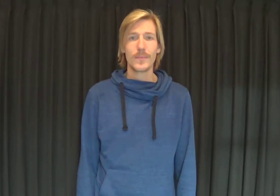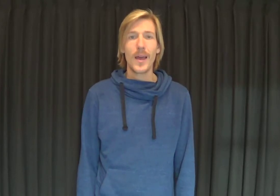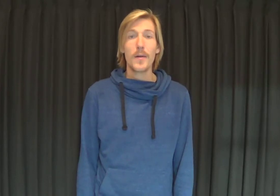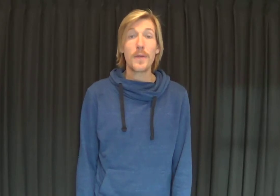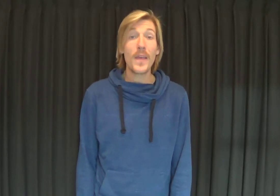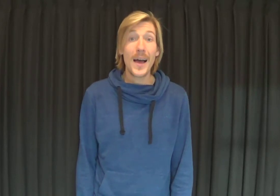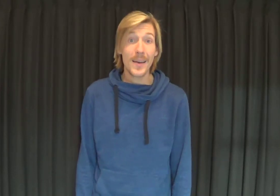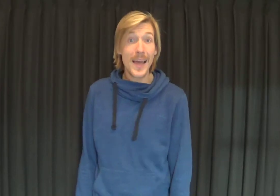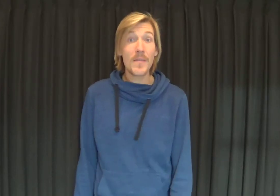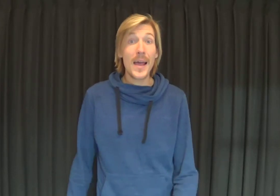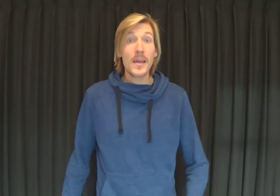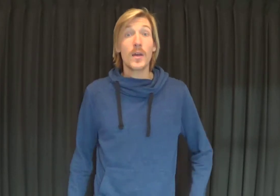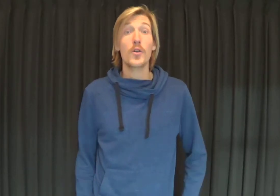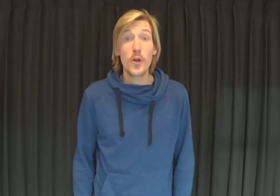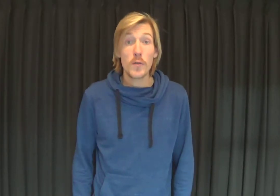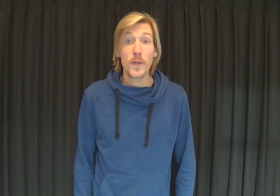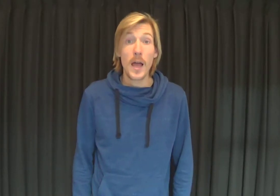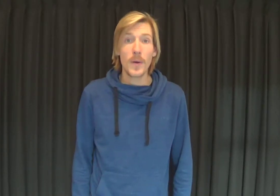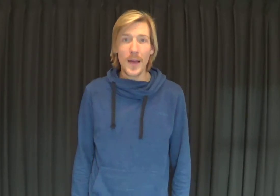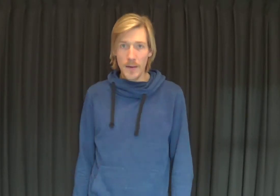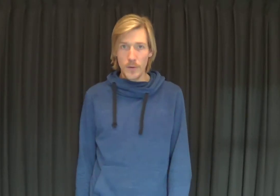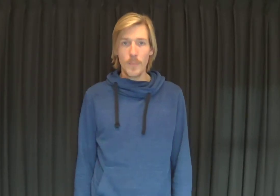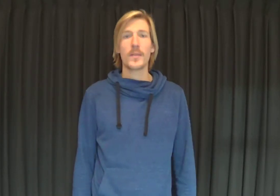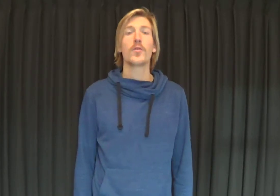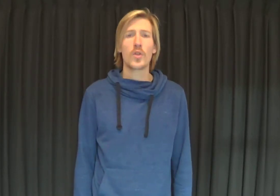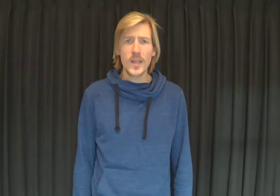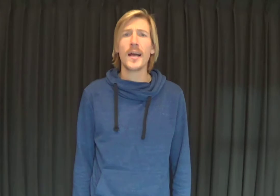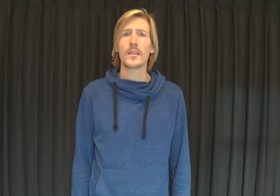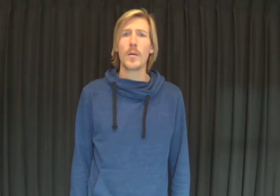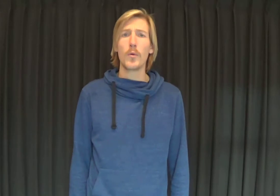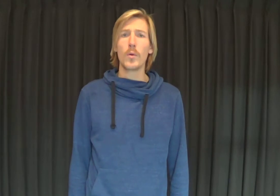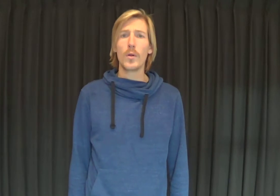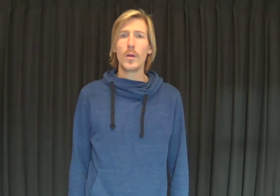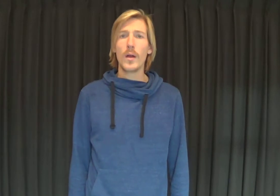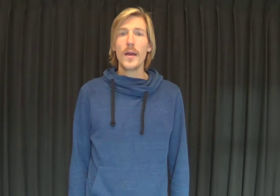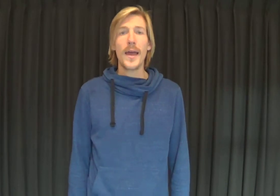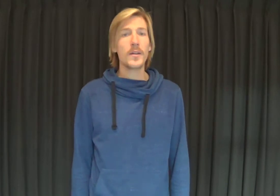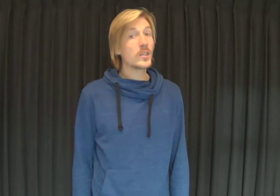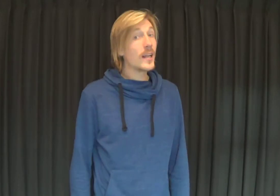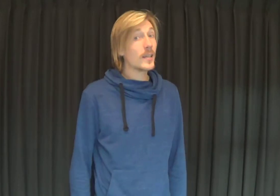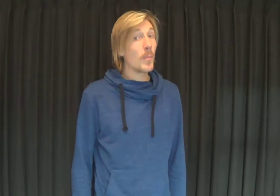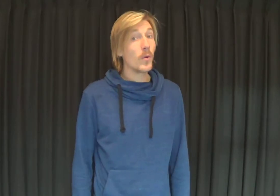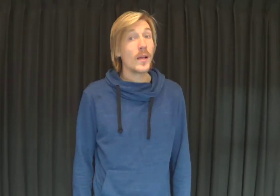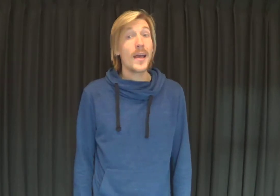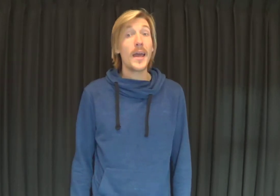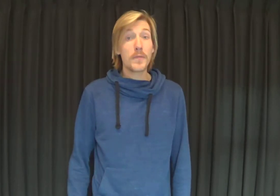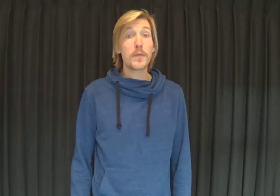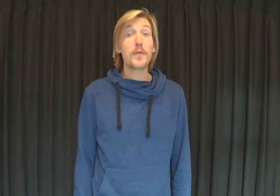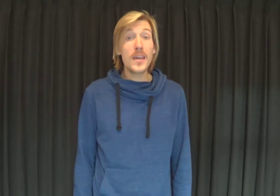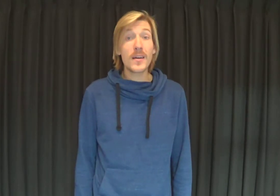Vandaag gaan wij de vruimant aanvullen met de sinaasappel. En de sinaasappel heeft vier